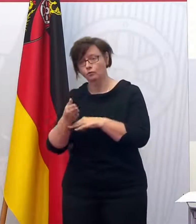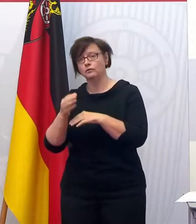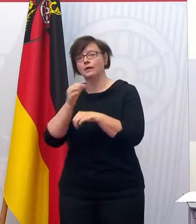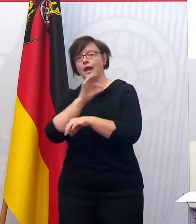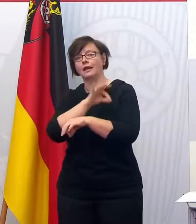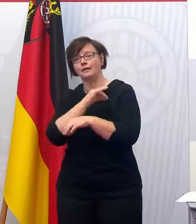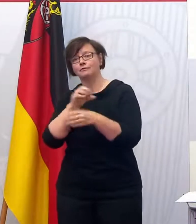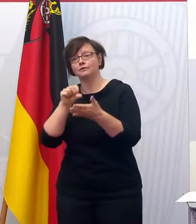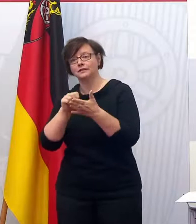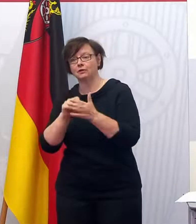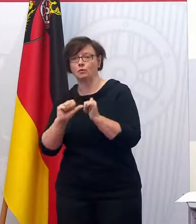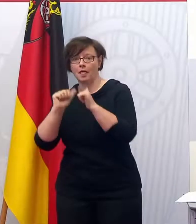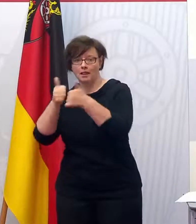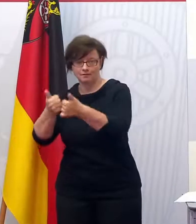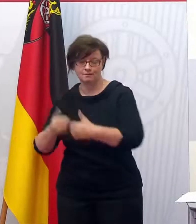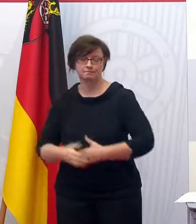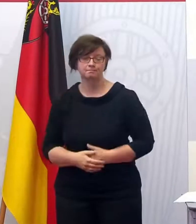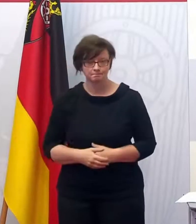ermöglichen.